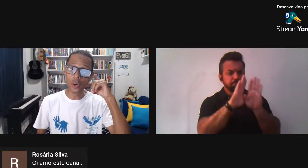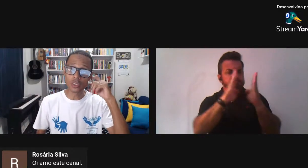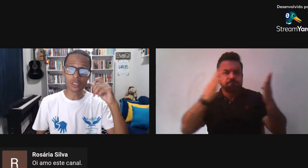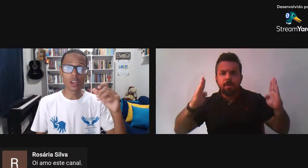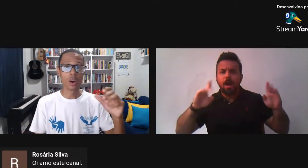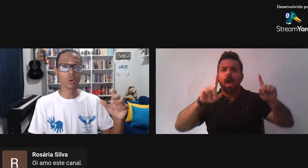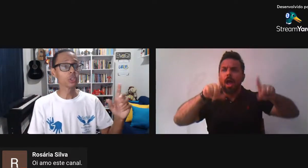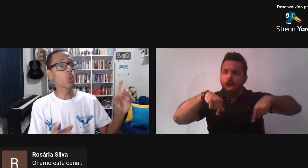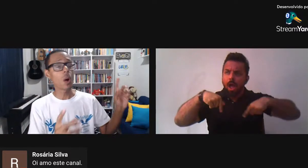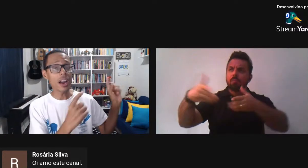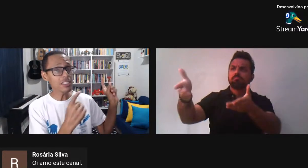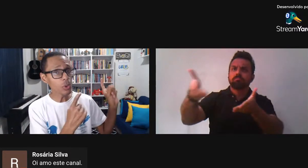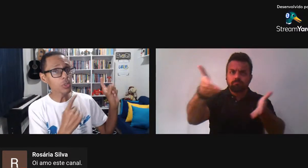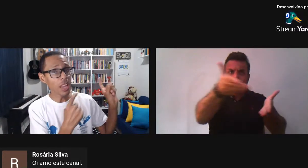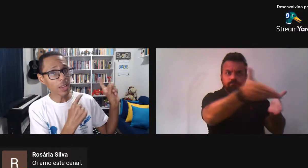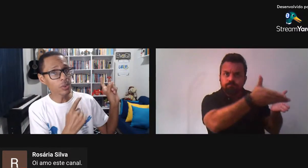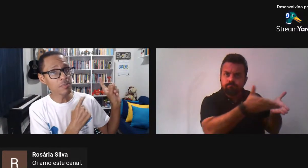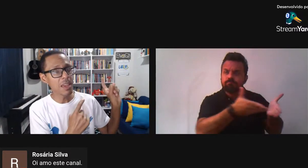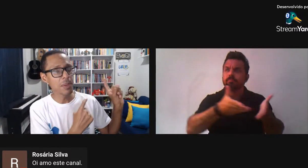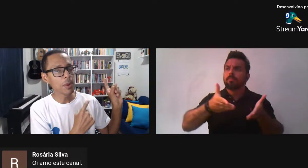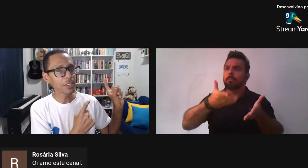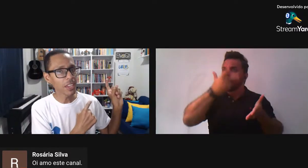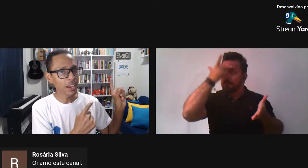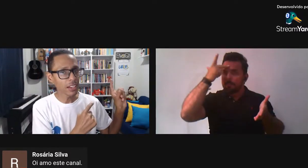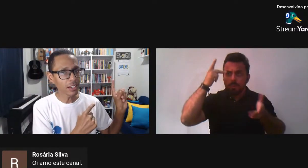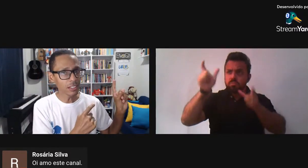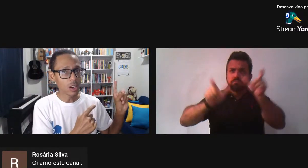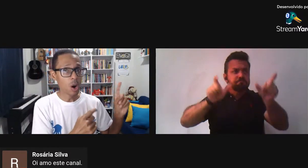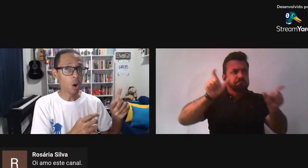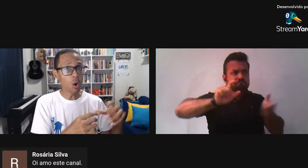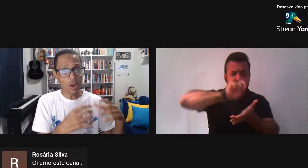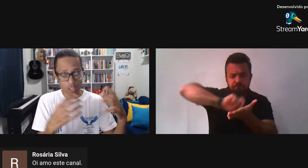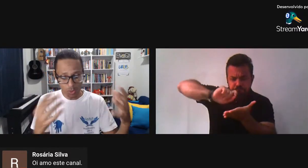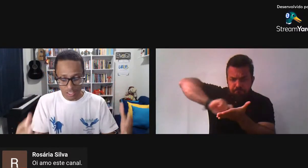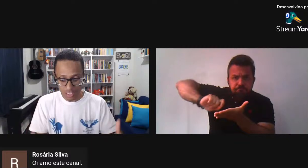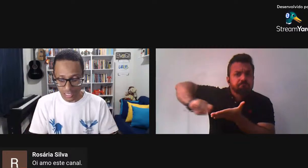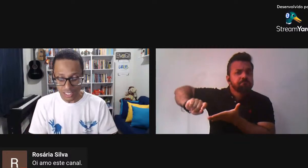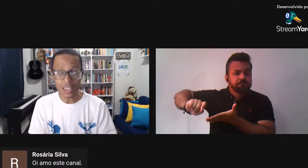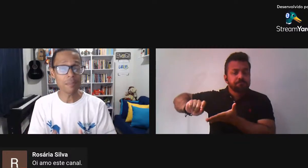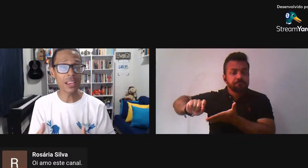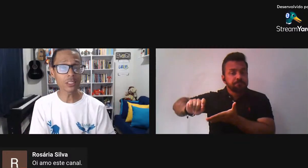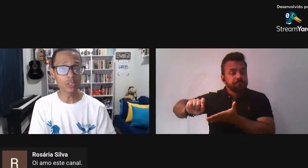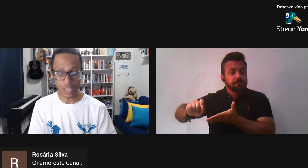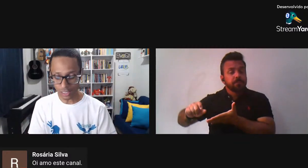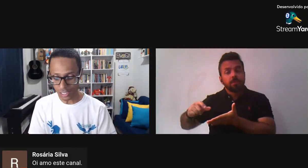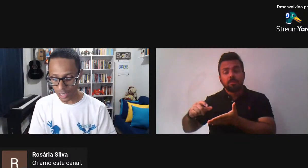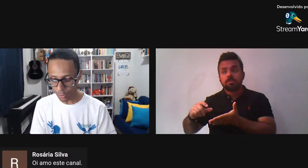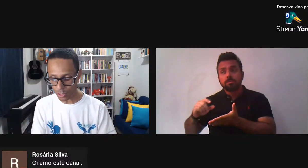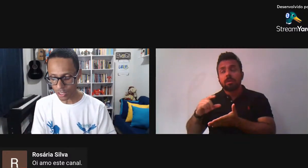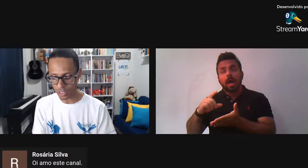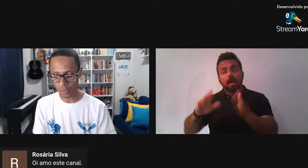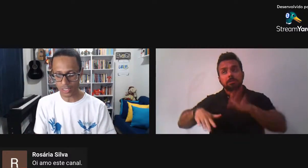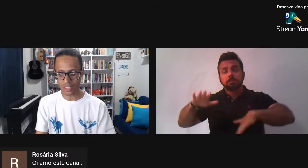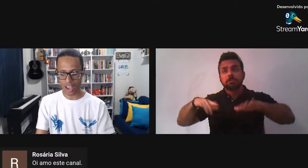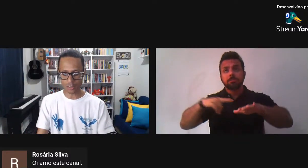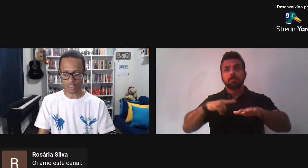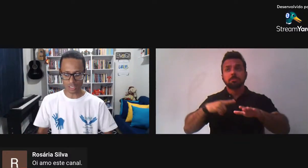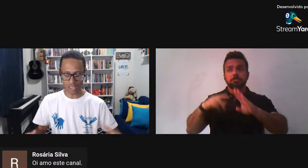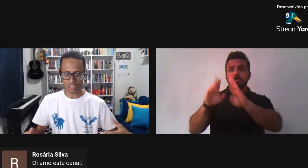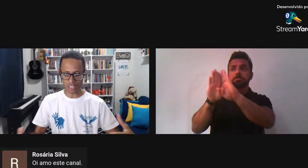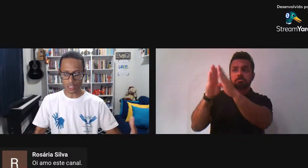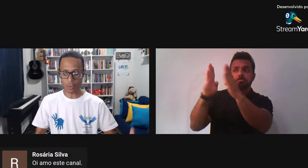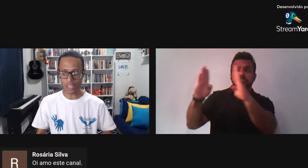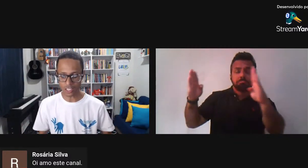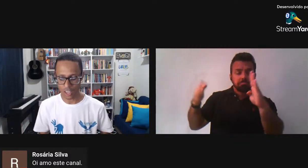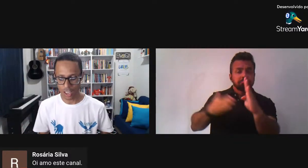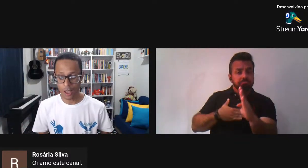De autores Os quais Eu tenho Em minha biblioteca Ou às vezes Lançamentos Né? Livros Que são lançados